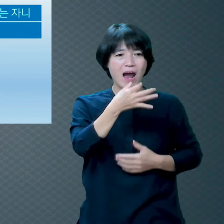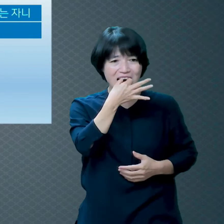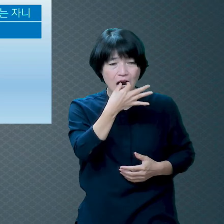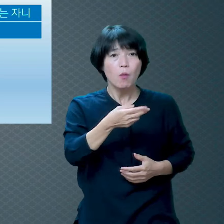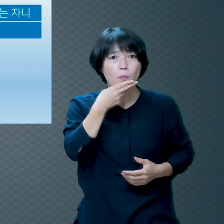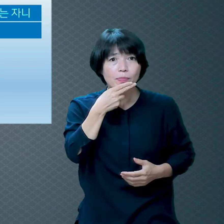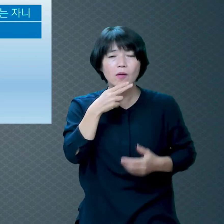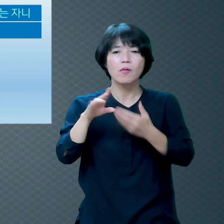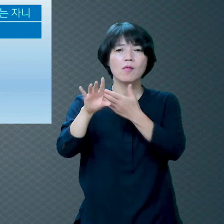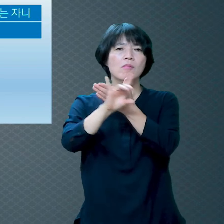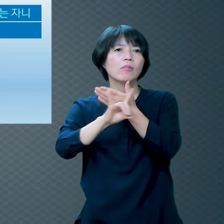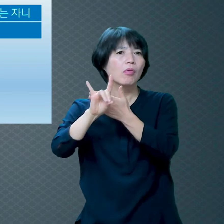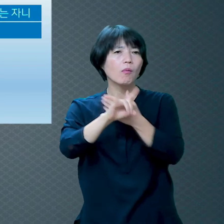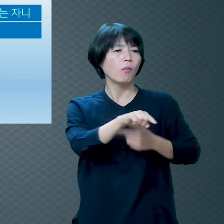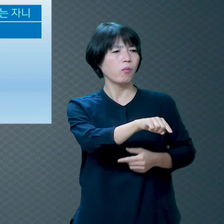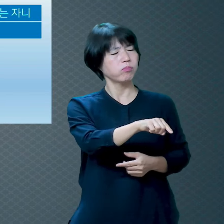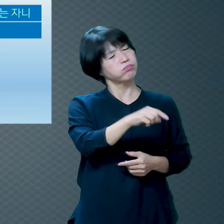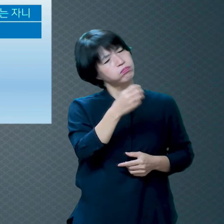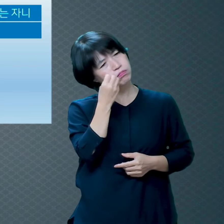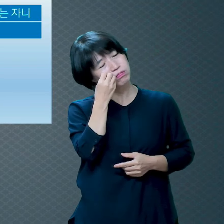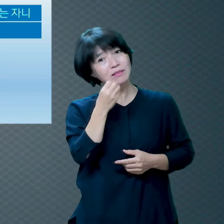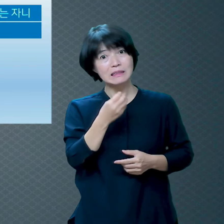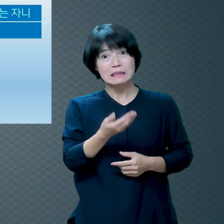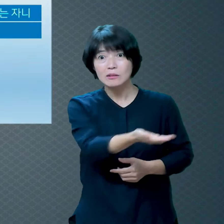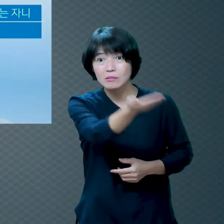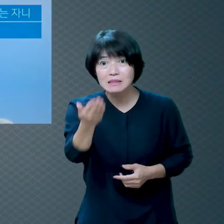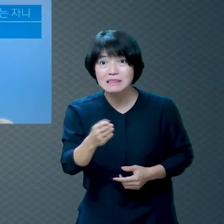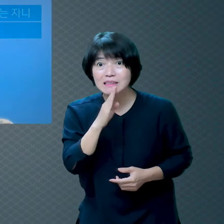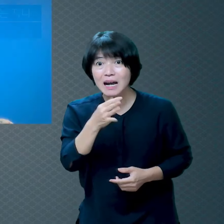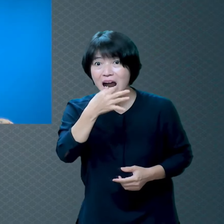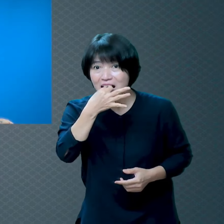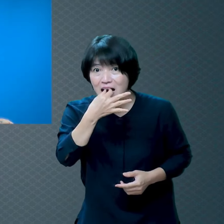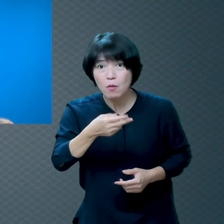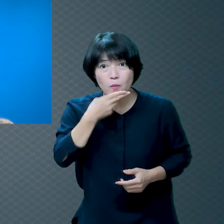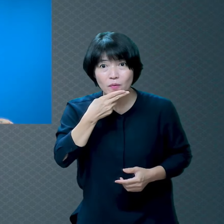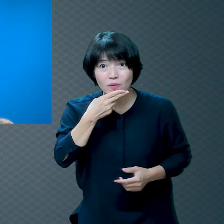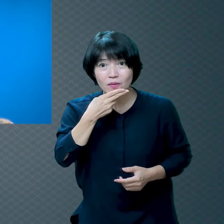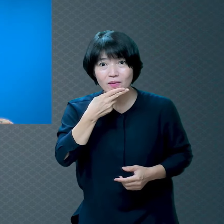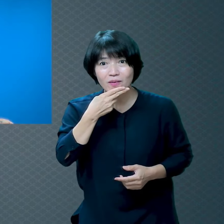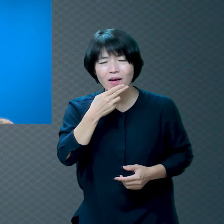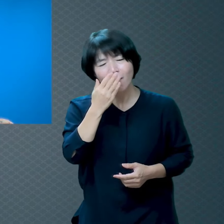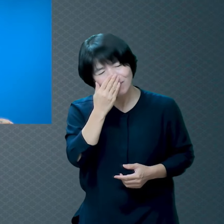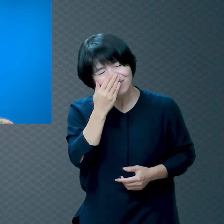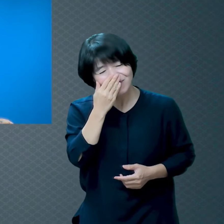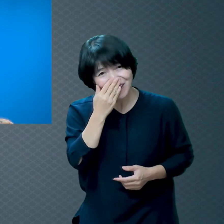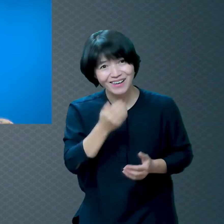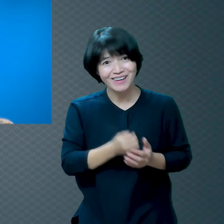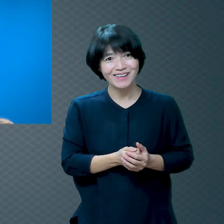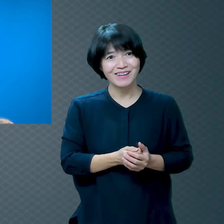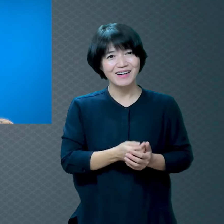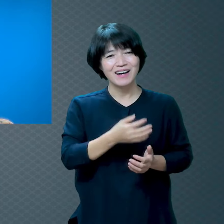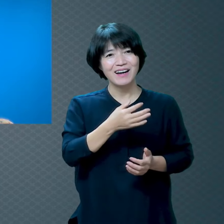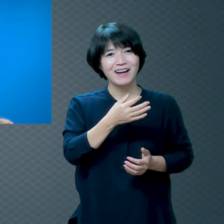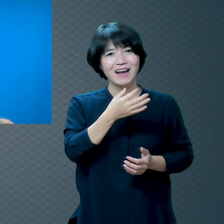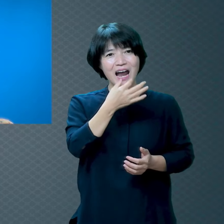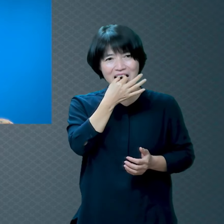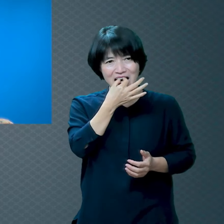욕심 없어요 그냥 포기하고 살아서 그렇지 욕심 없는 사람 없습니다